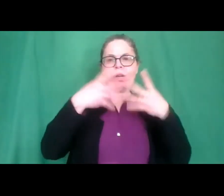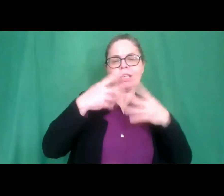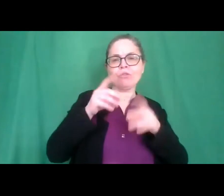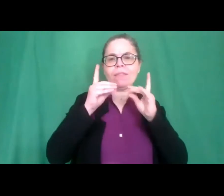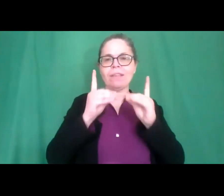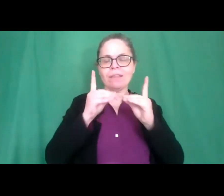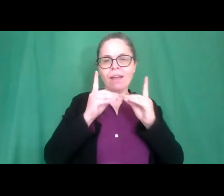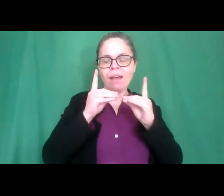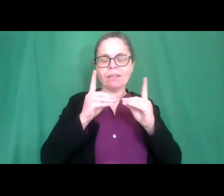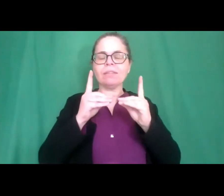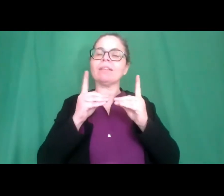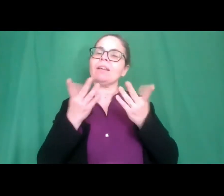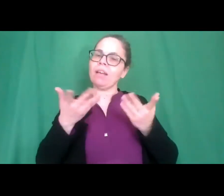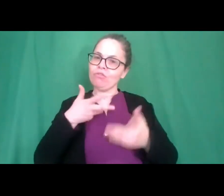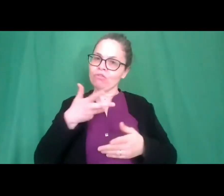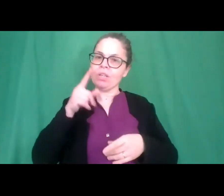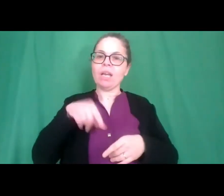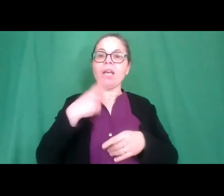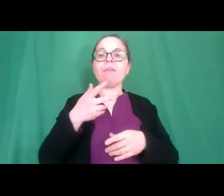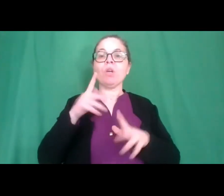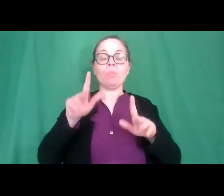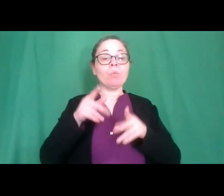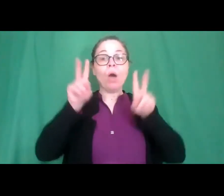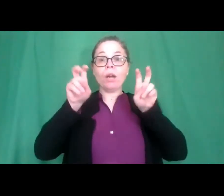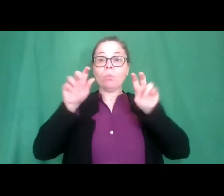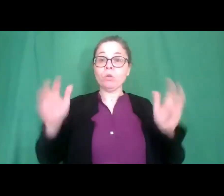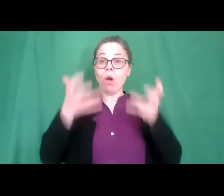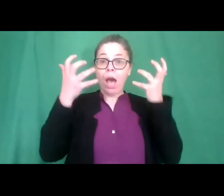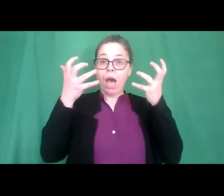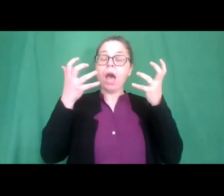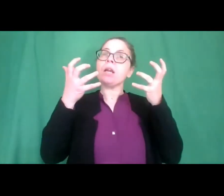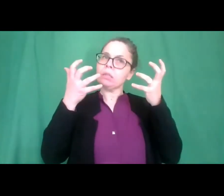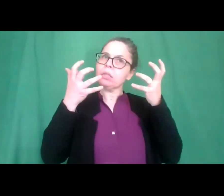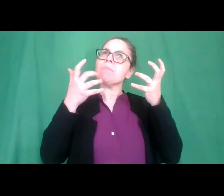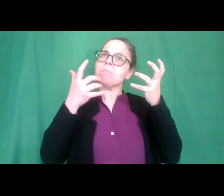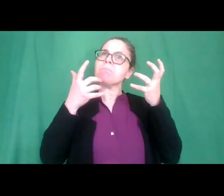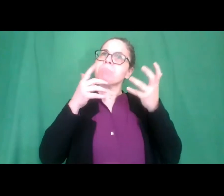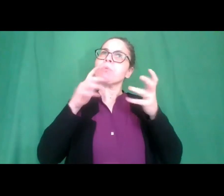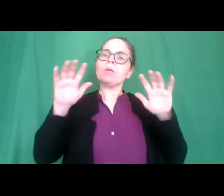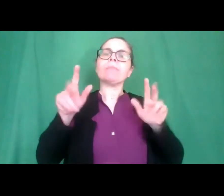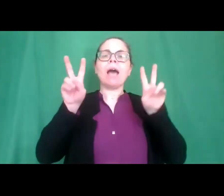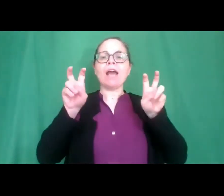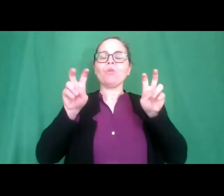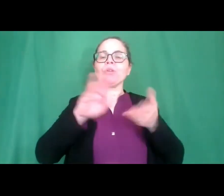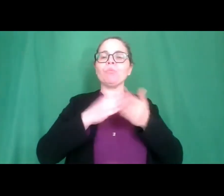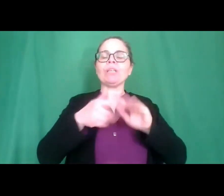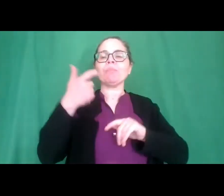credo sia la carta vincente perché tocca diverse passioni e sensibilità soprattutto nei